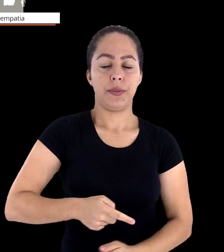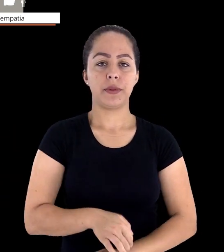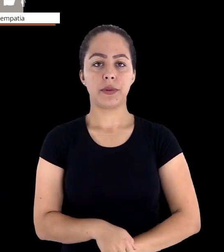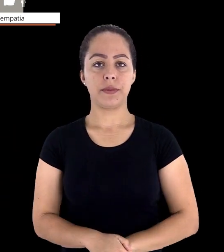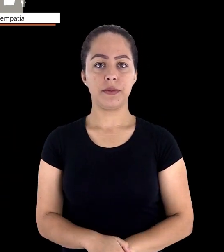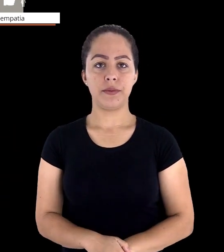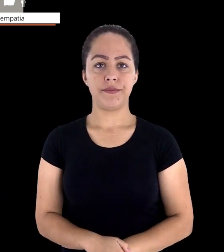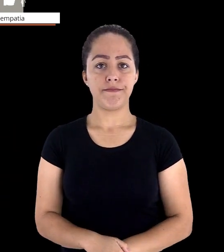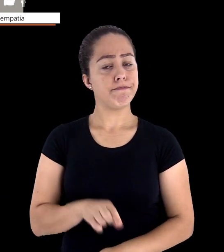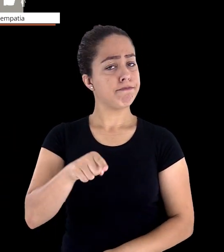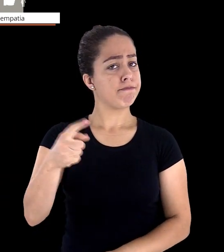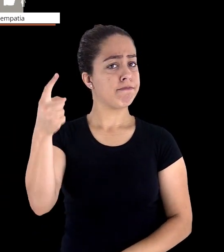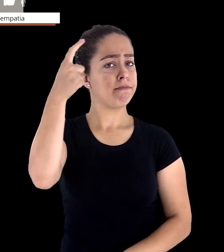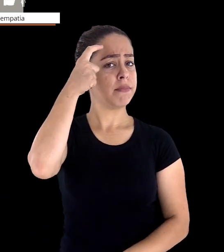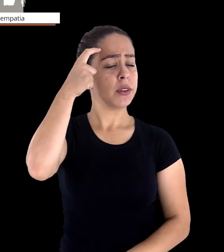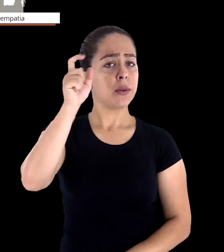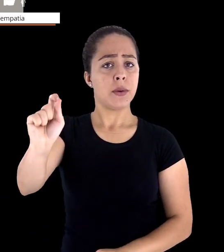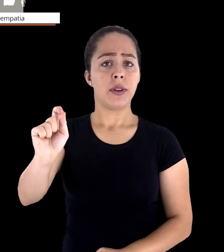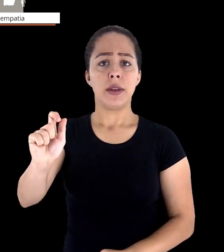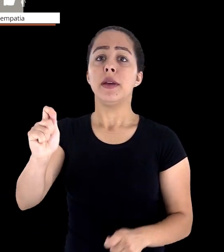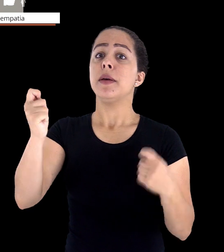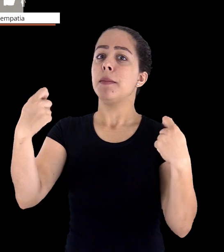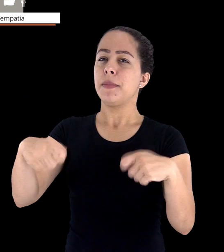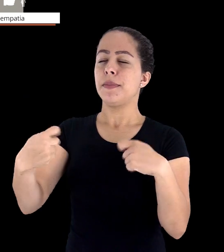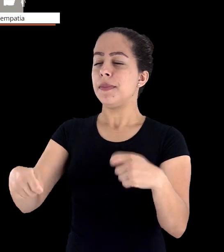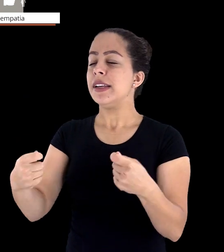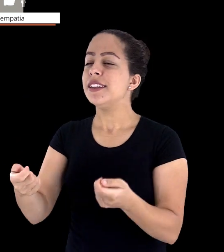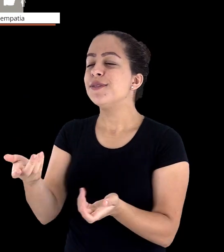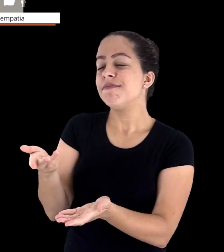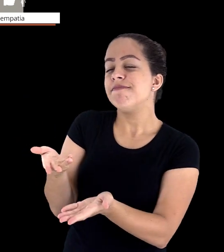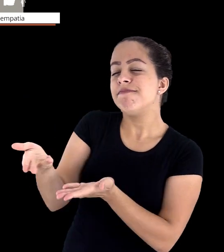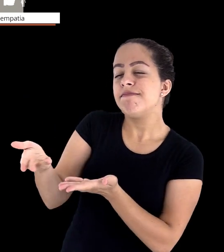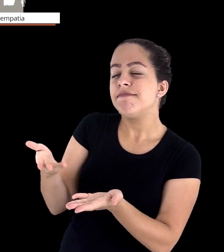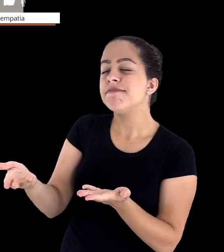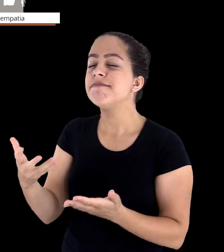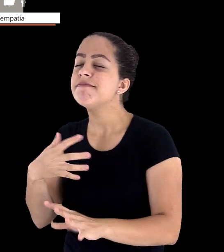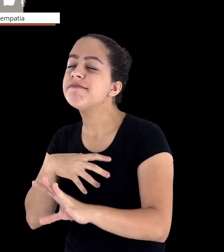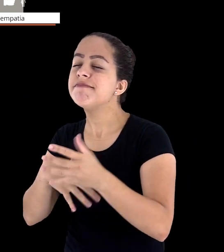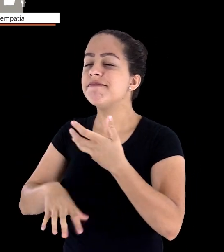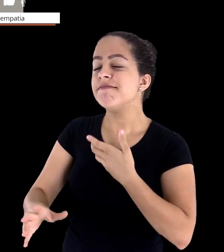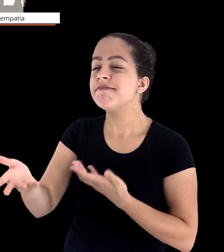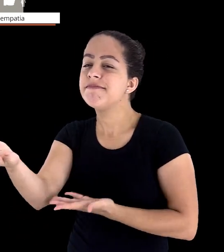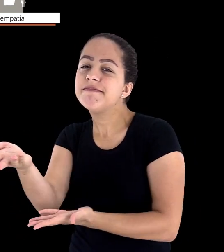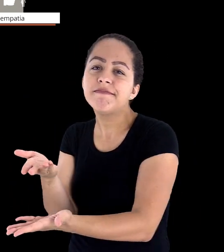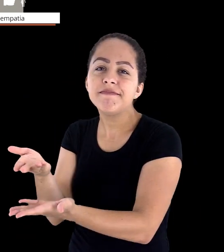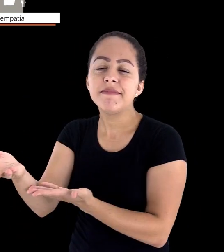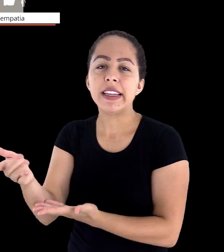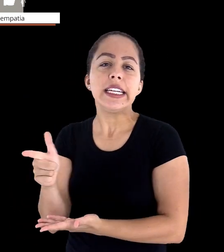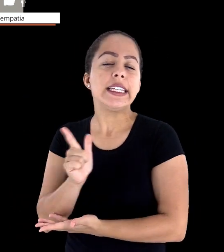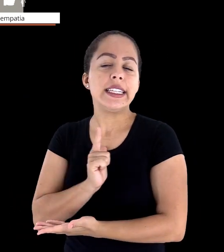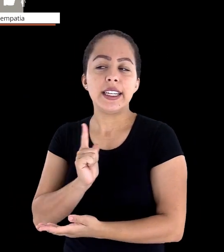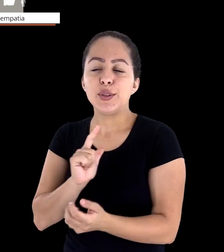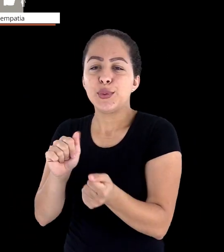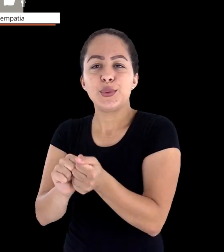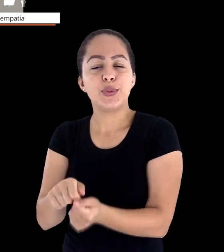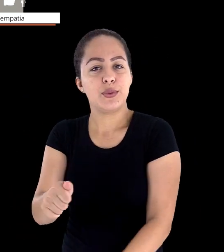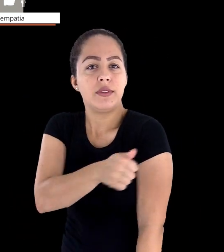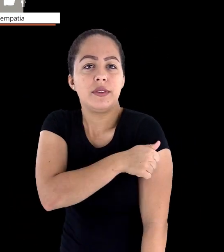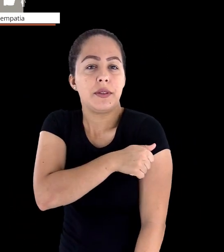com seriedade. E isso envolve a cordialidade na forma de comunicação. E nós podemos utilizar